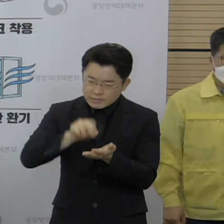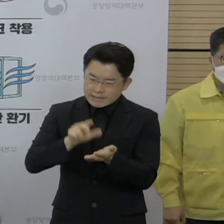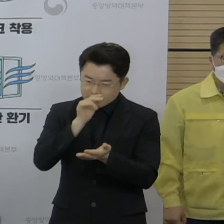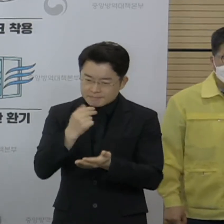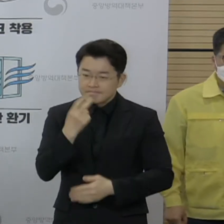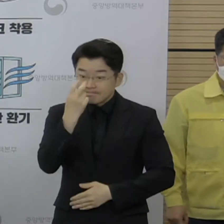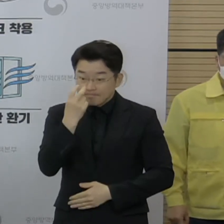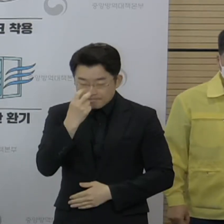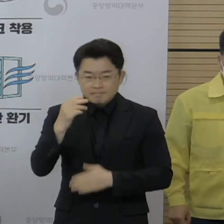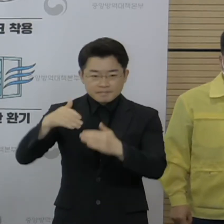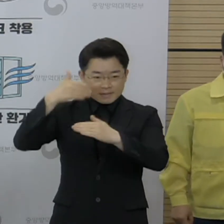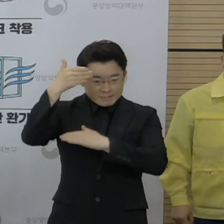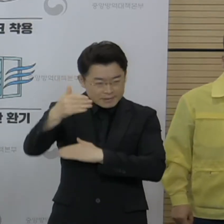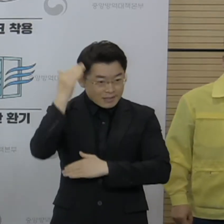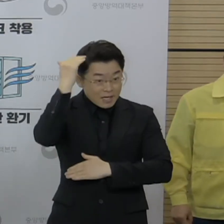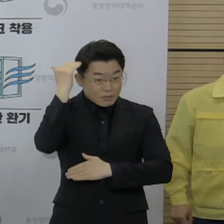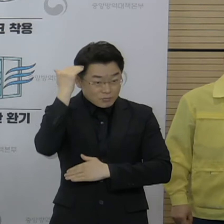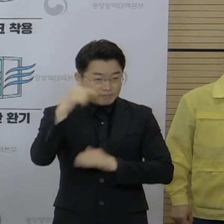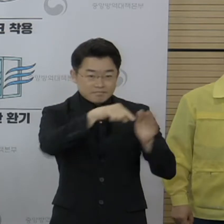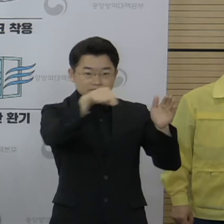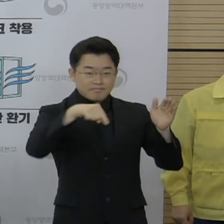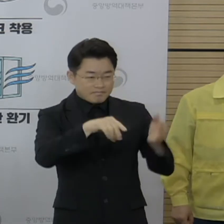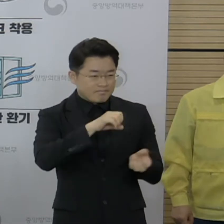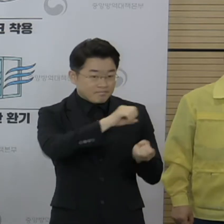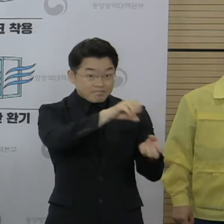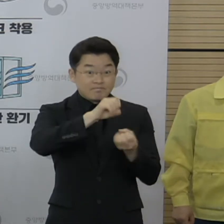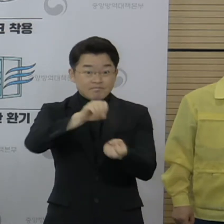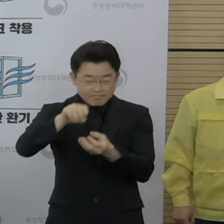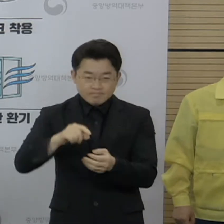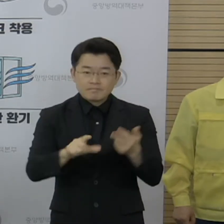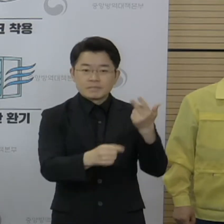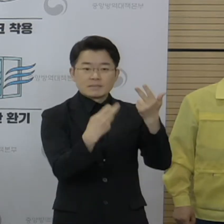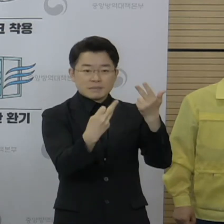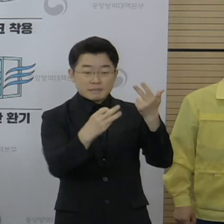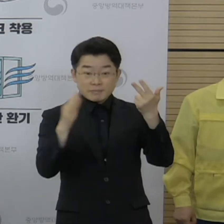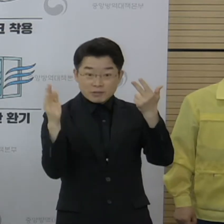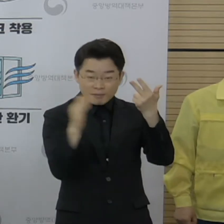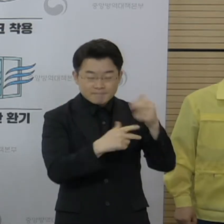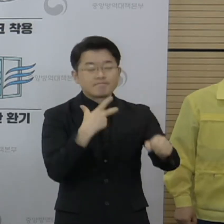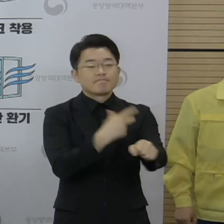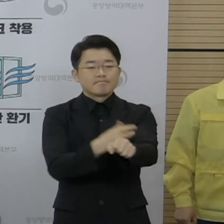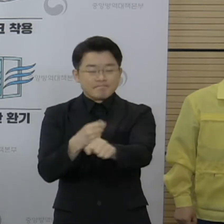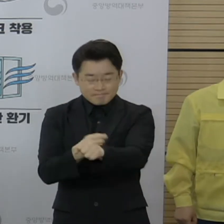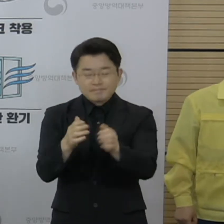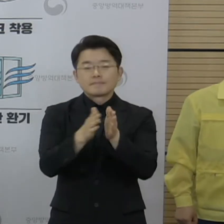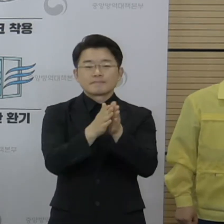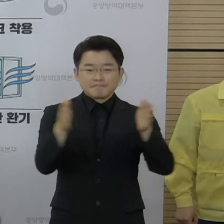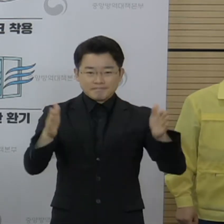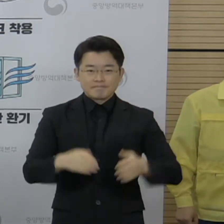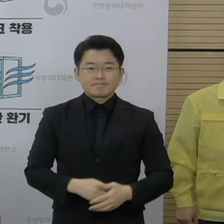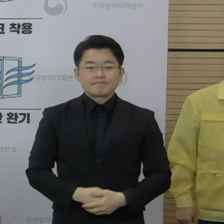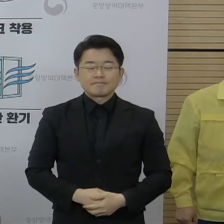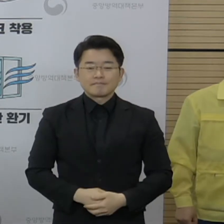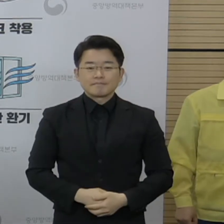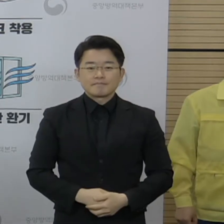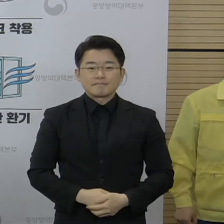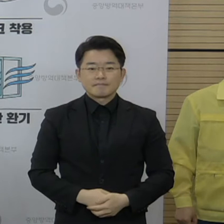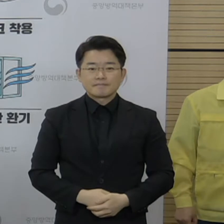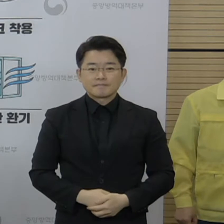마치고 국내 접종 기간으로 배송하여 7월 13일부터 예방접종에 활용할 예정입니다.